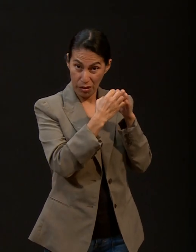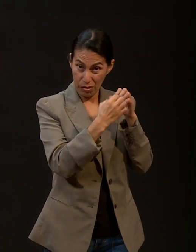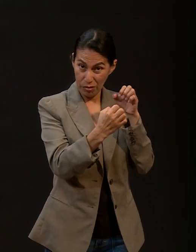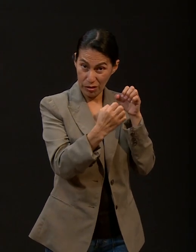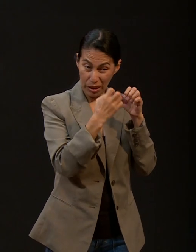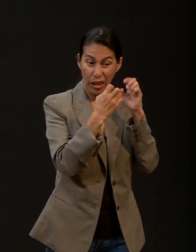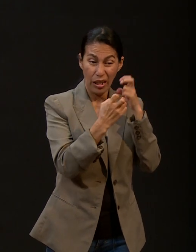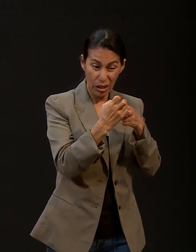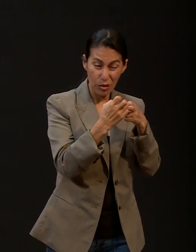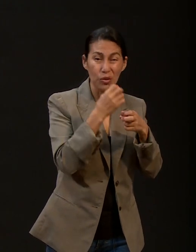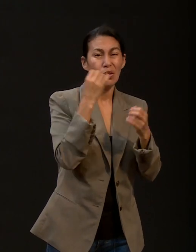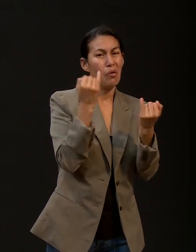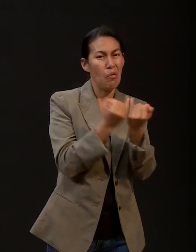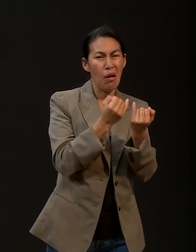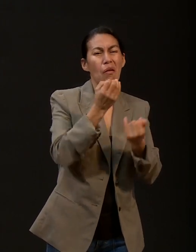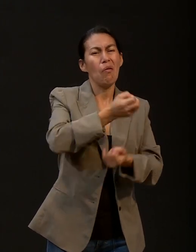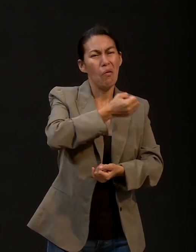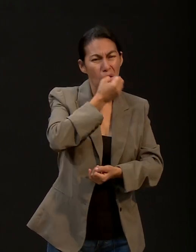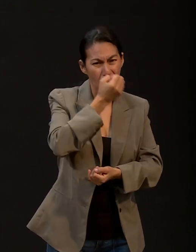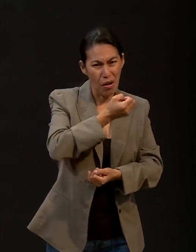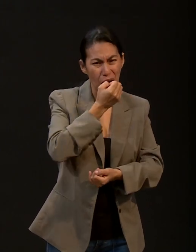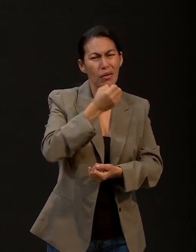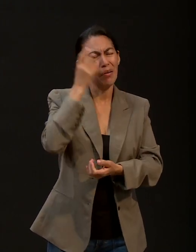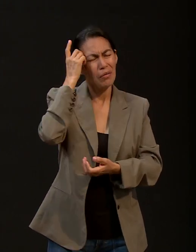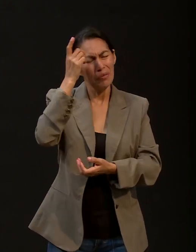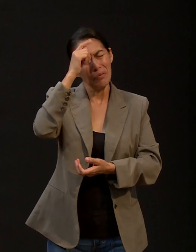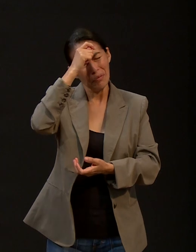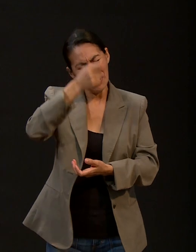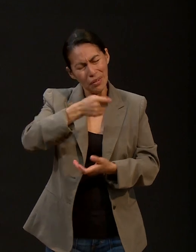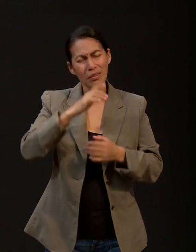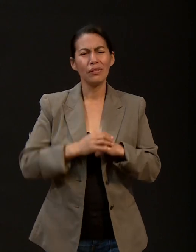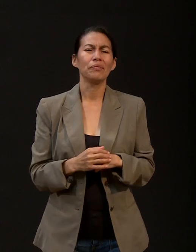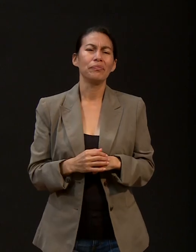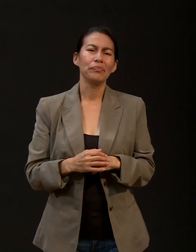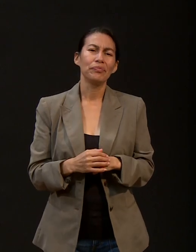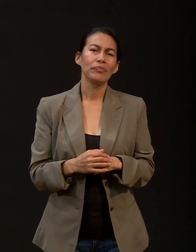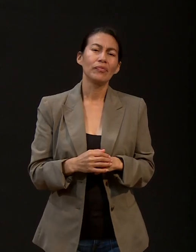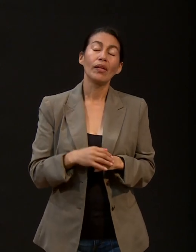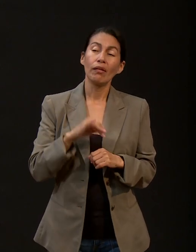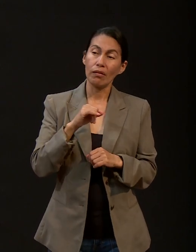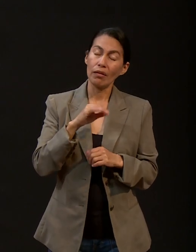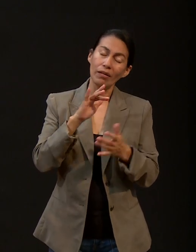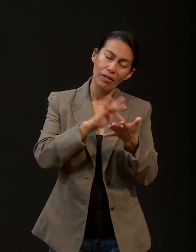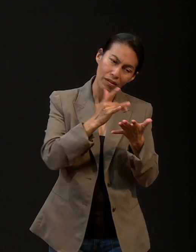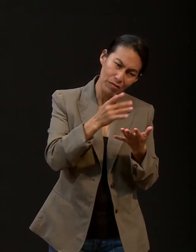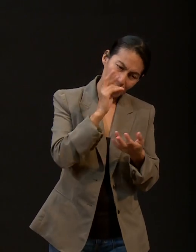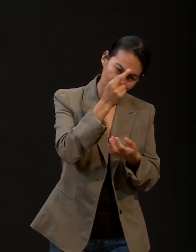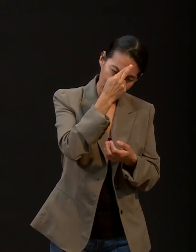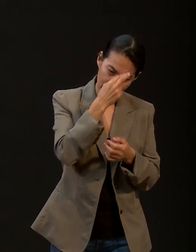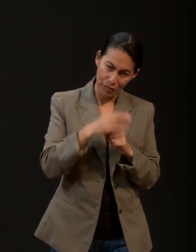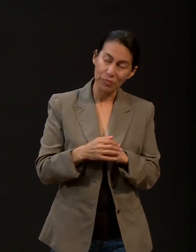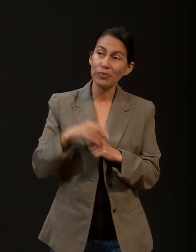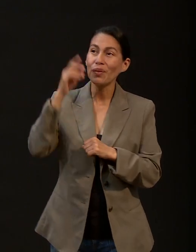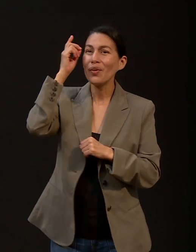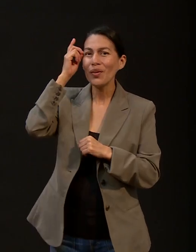Jenny, por recordarnos esto tan maravilloso. Dios es un Dios de amor y está trabajando más de lo que nos